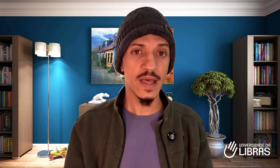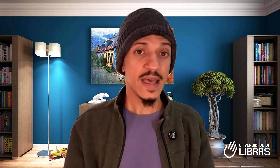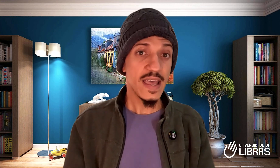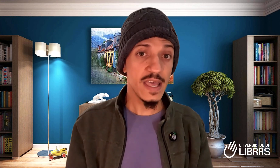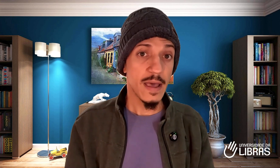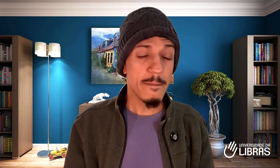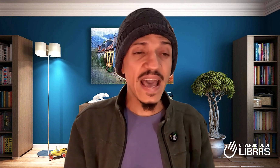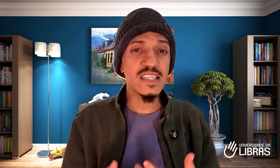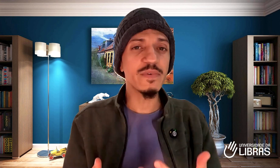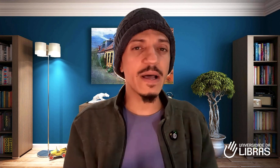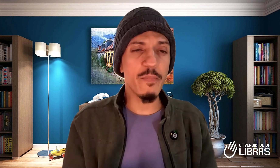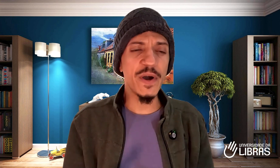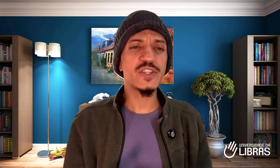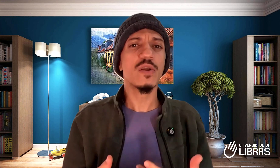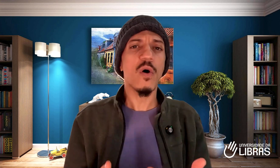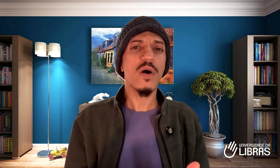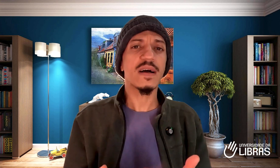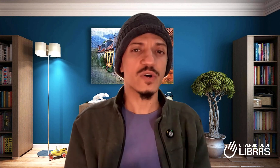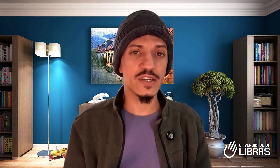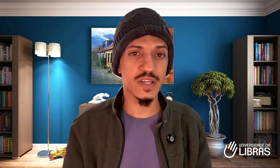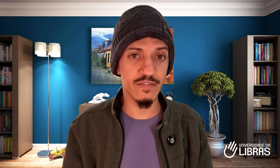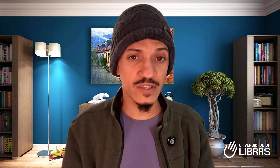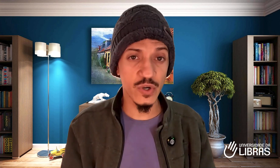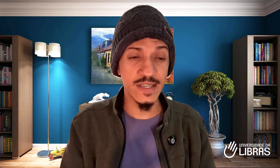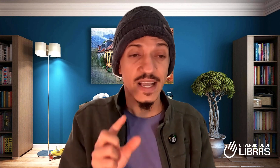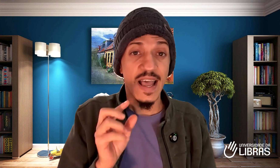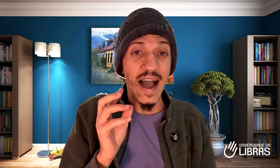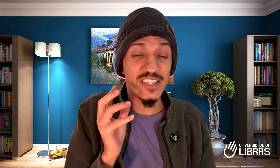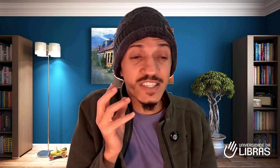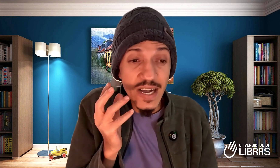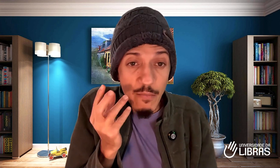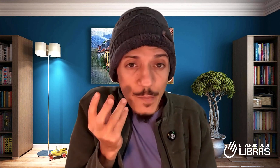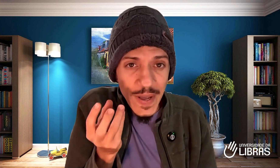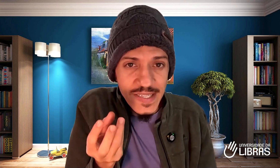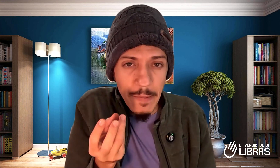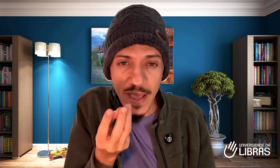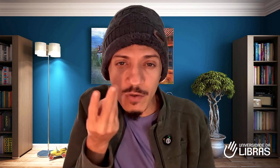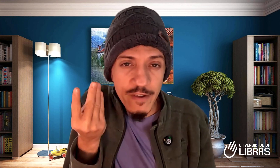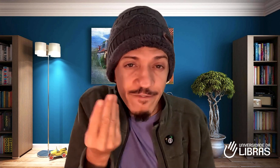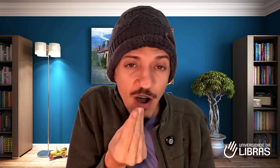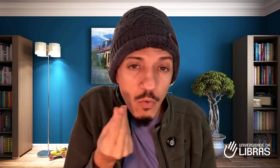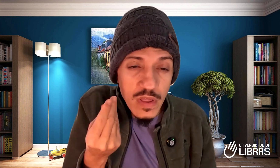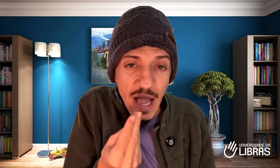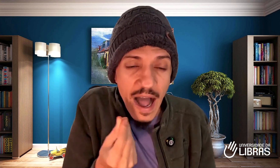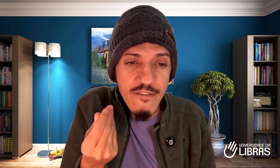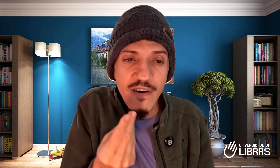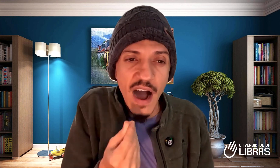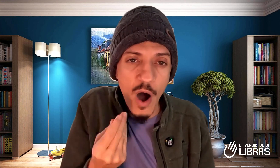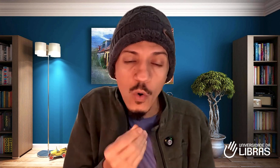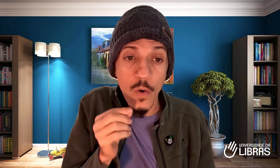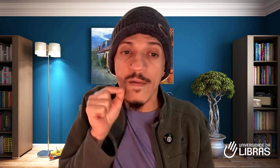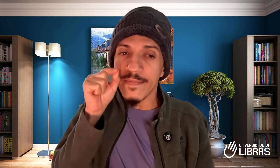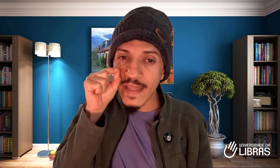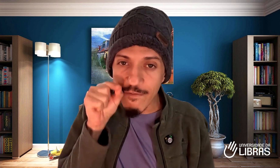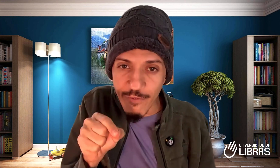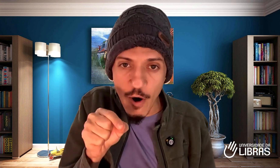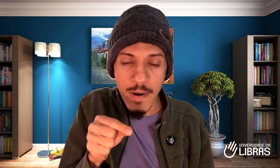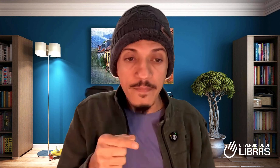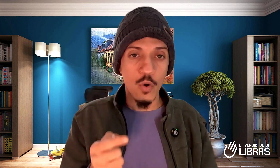E mesmo depois de longas horas de gravações, a gente acabou percebendo que faltava algo na forma como